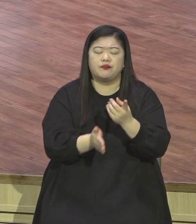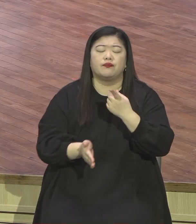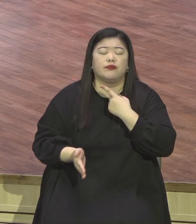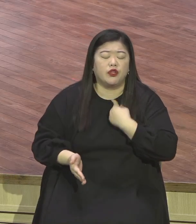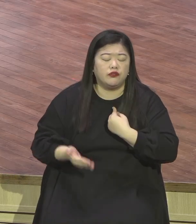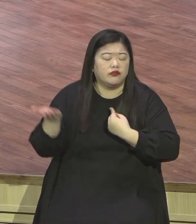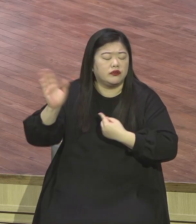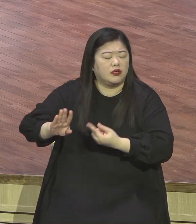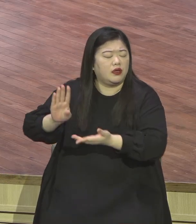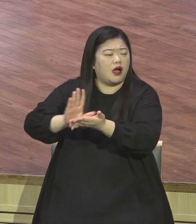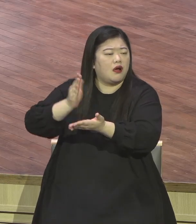방법으로